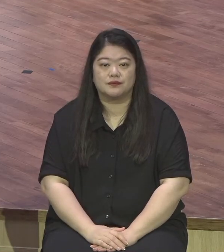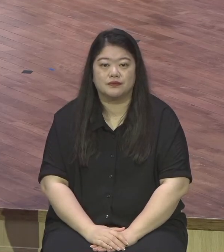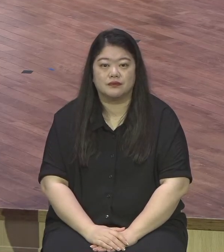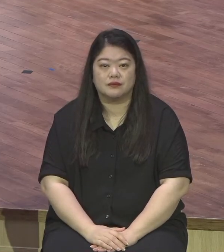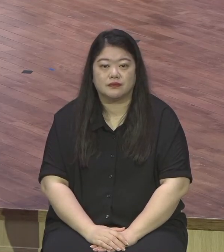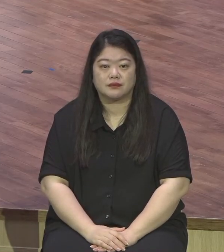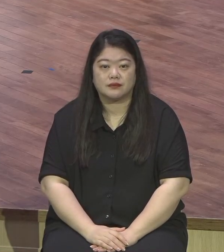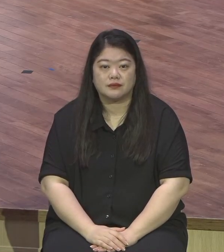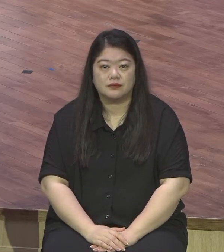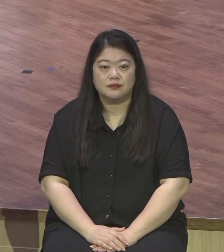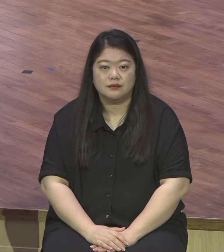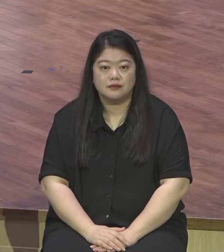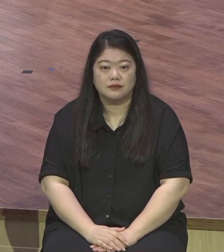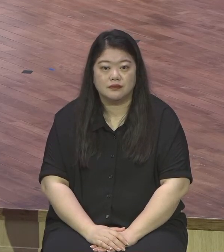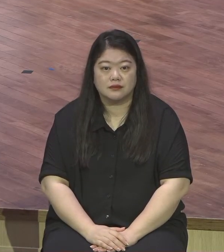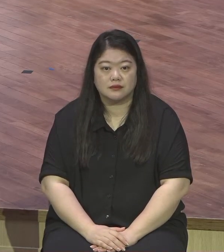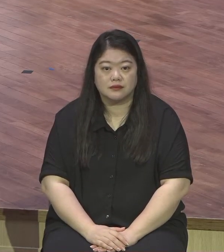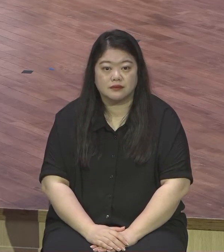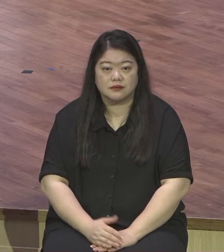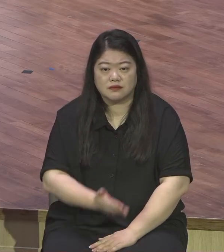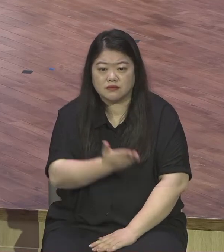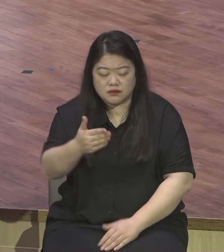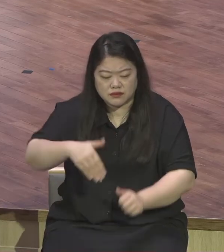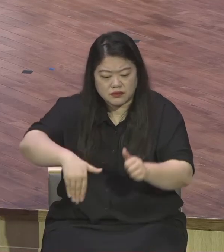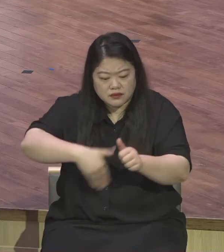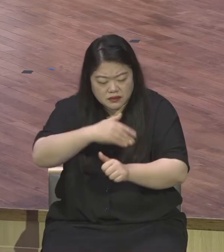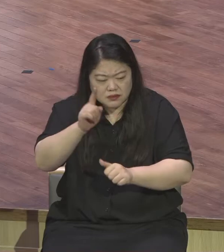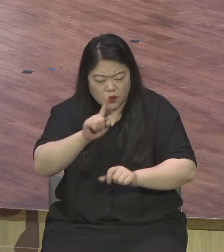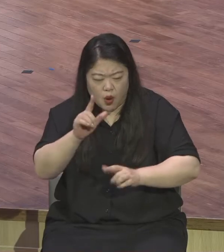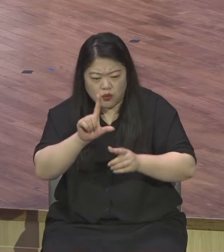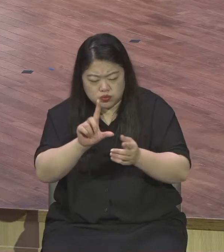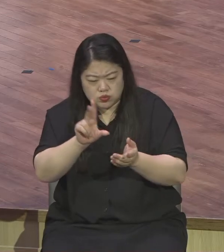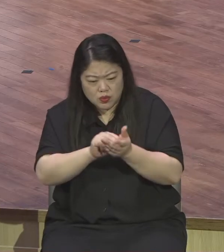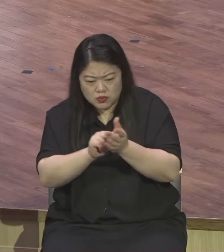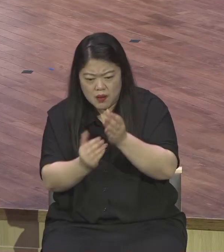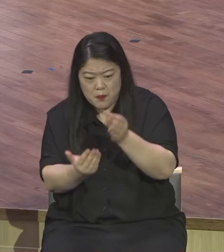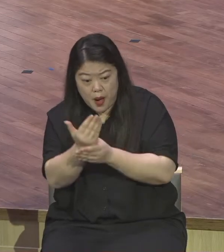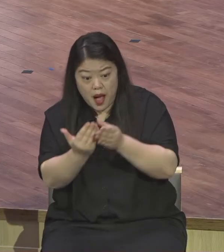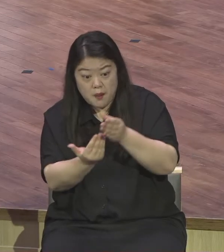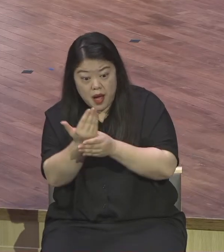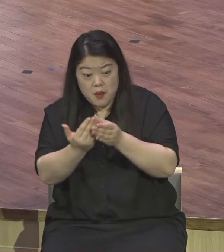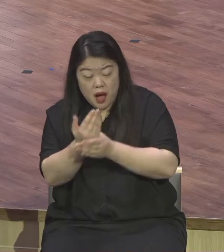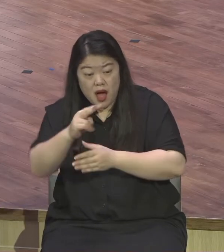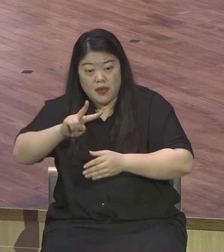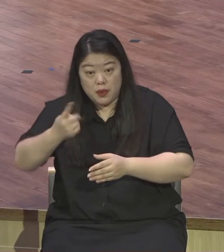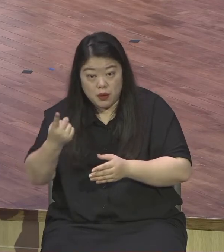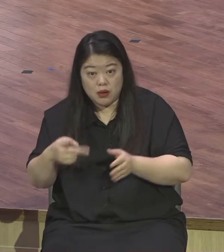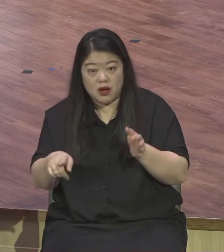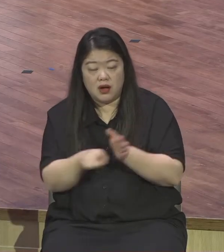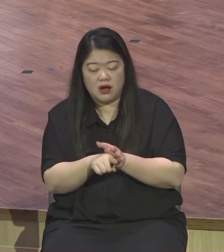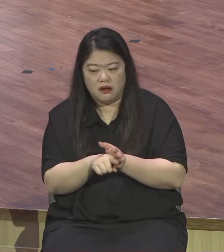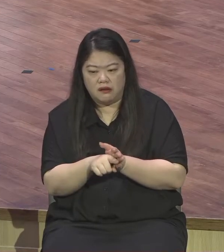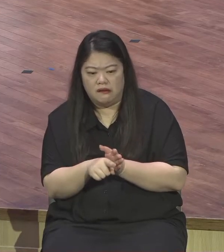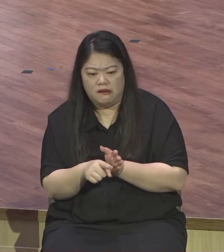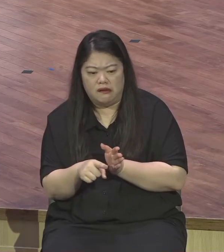풍파 속에서도 흔들리지 않는 거끈한 믿음의 사람들에게 바랍니다 흔들림이 없어